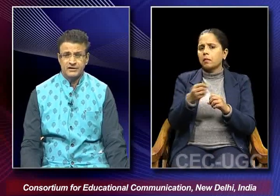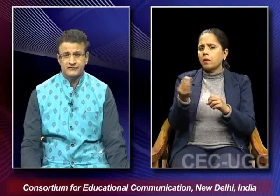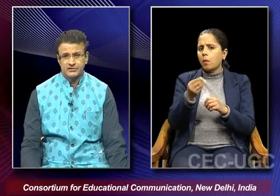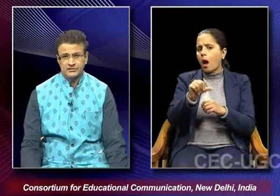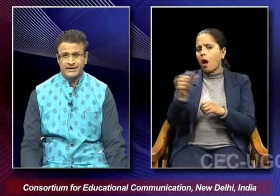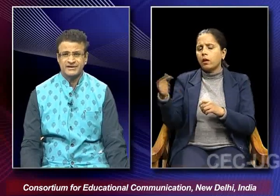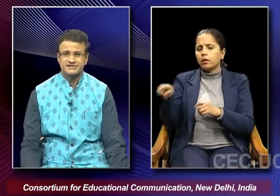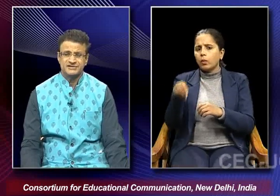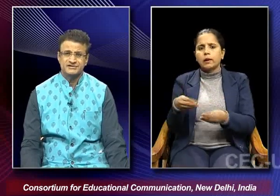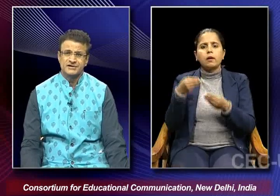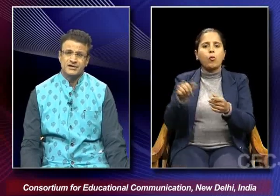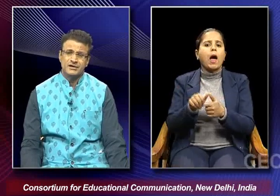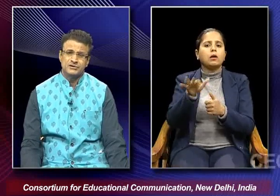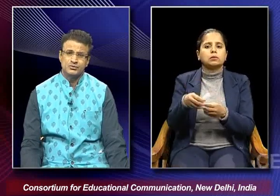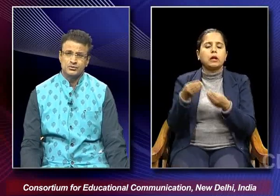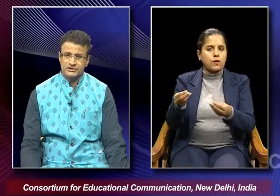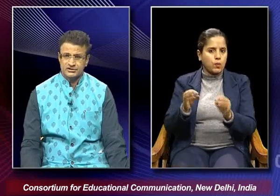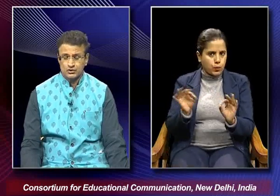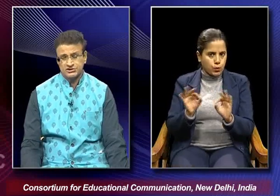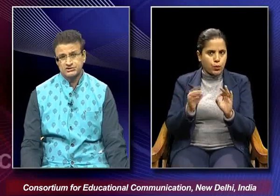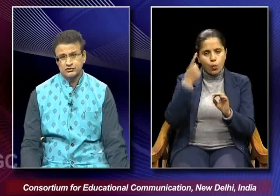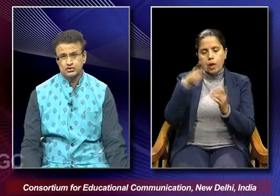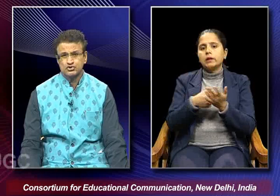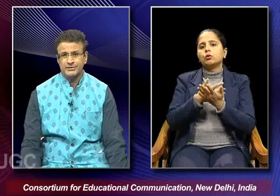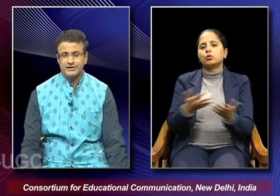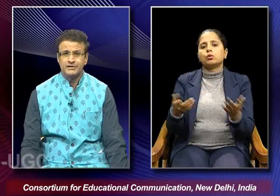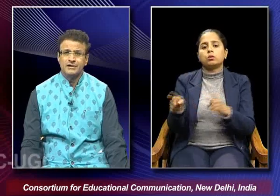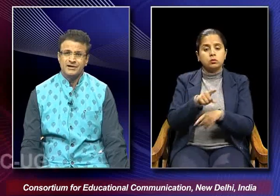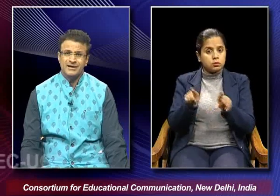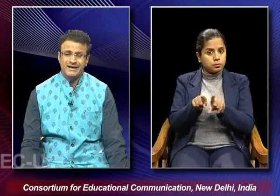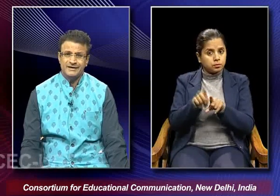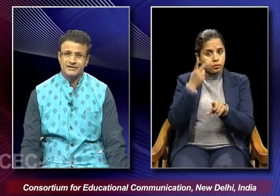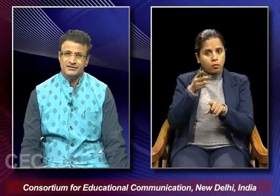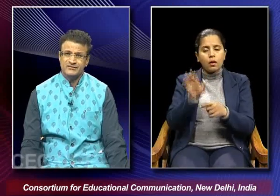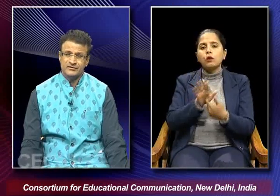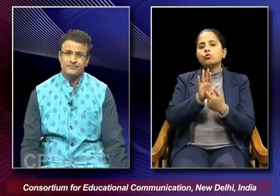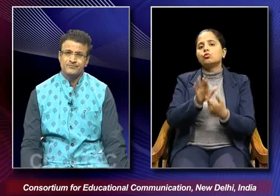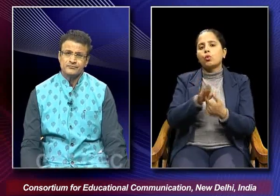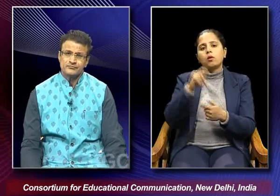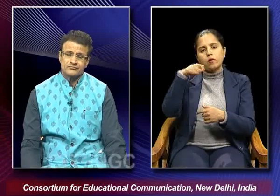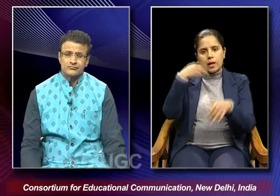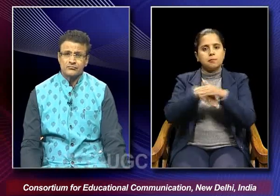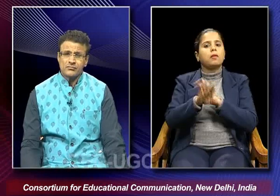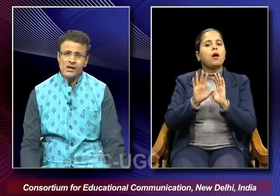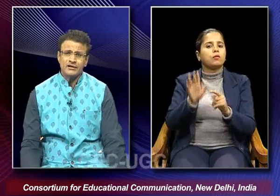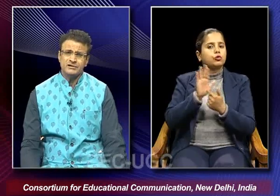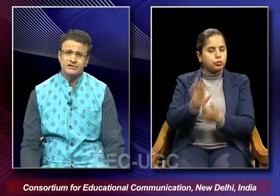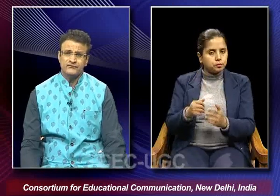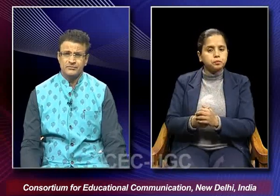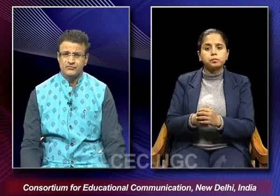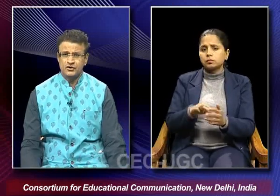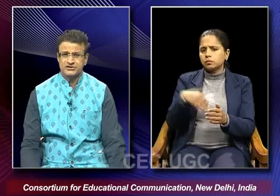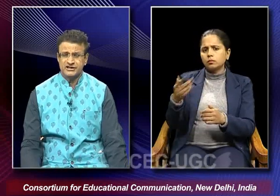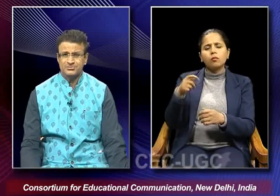given the access to the resources to also being highlighted in the film another